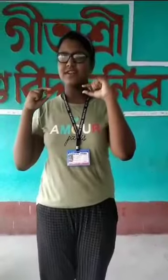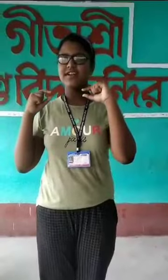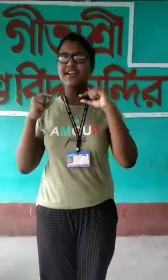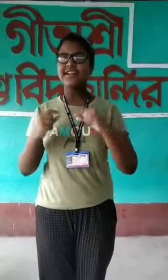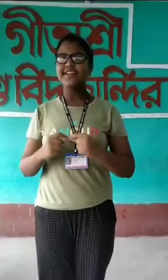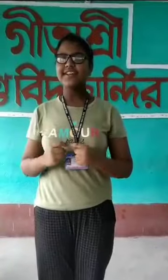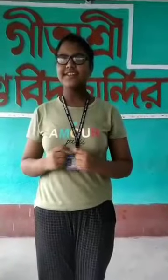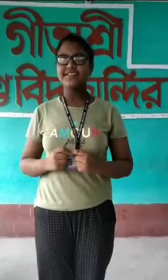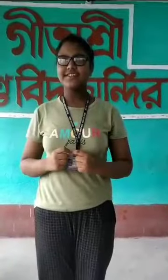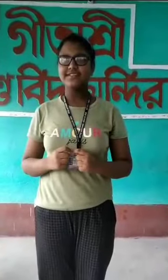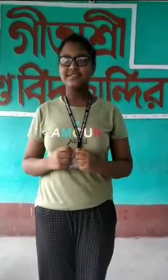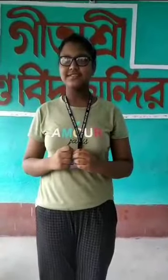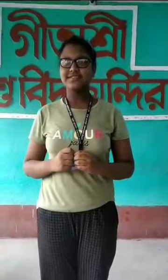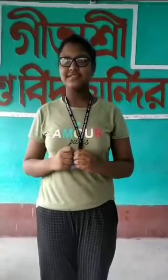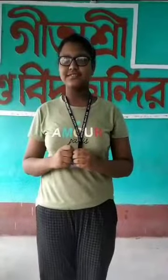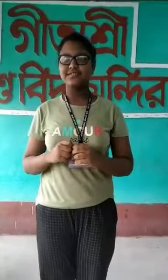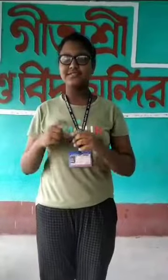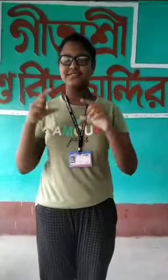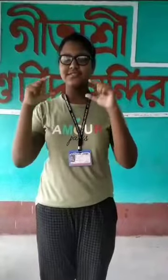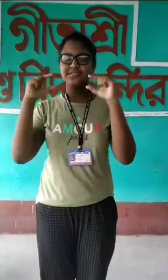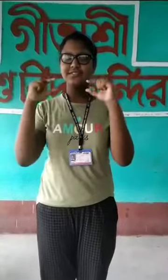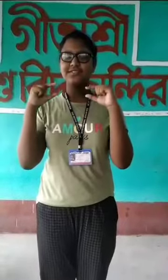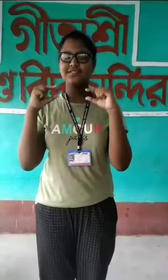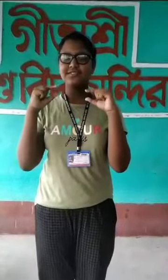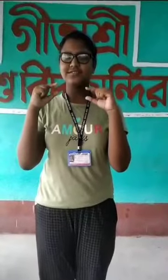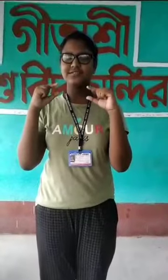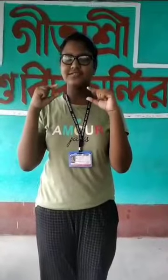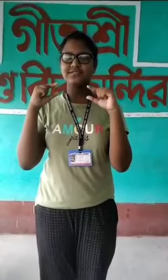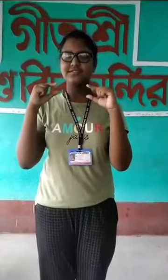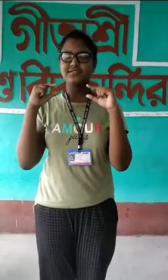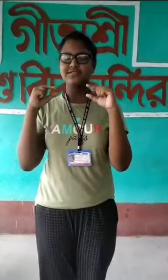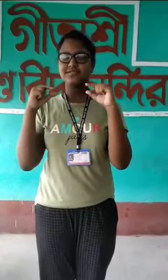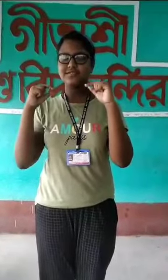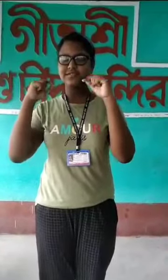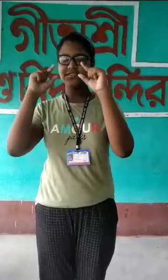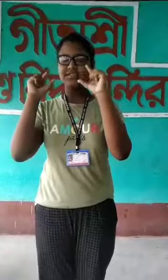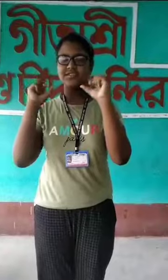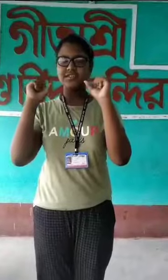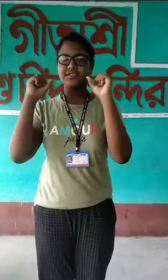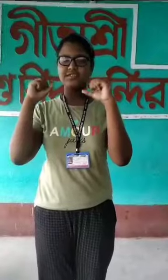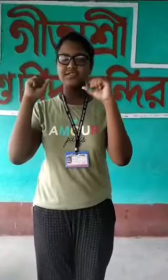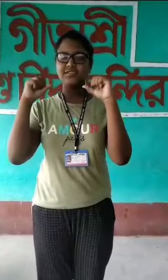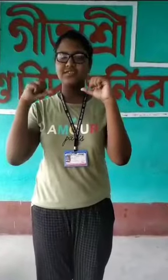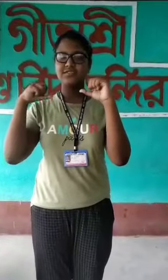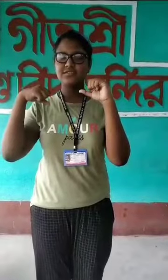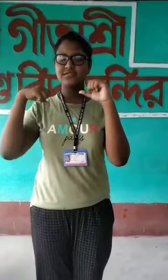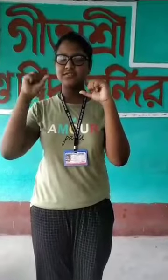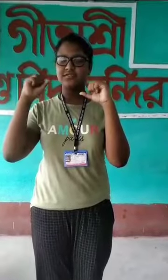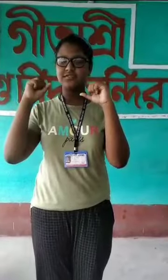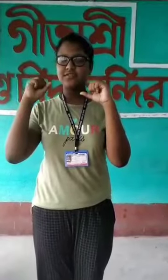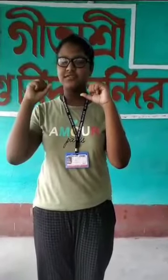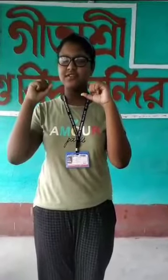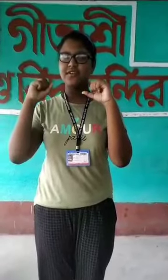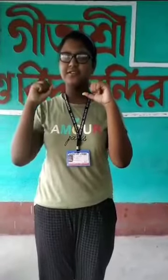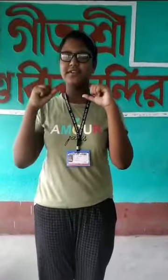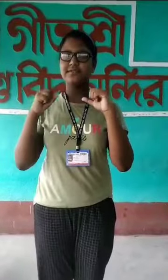99. Add 88, less 77, add 1, equal 12.